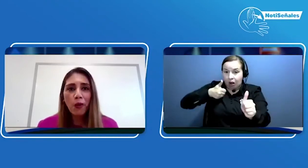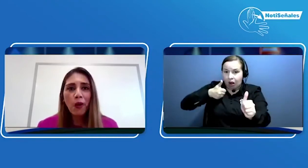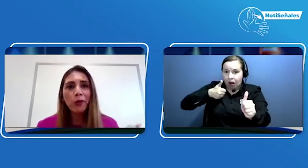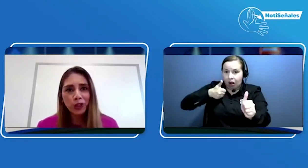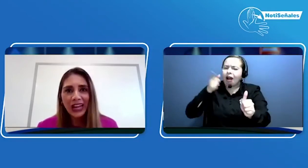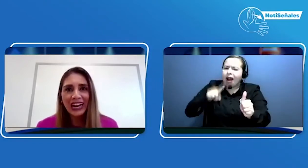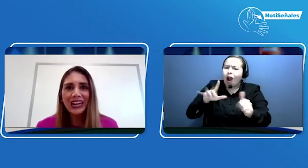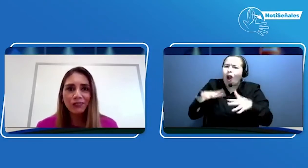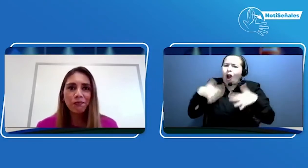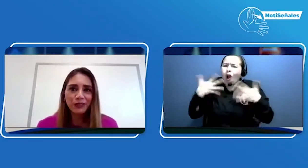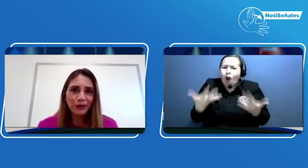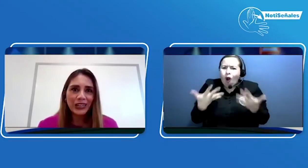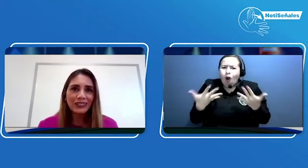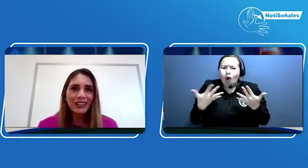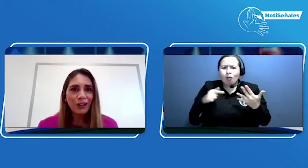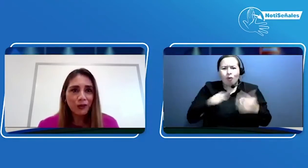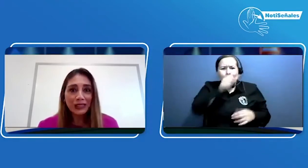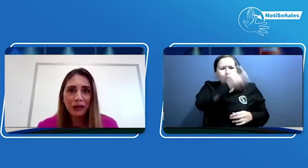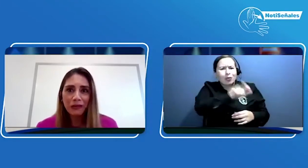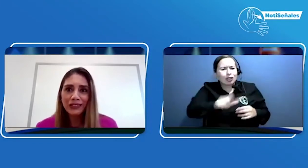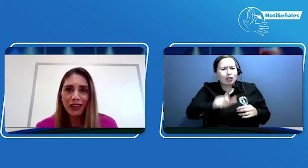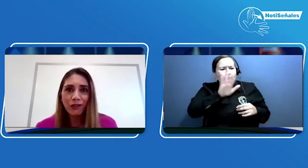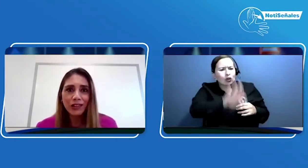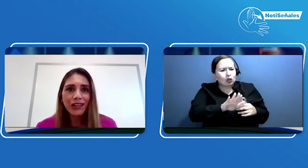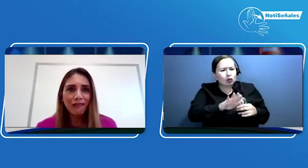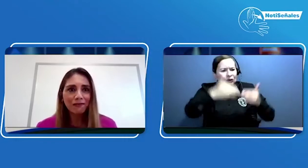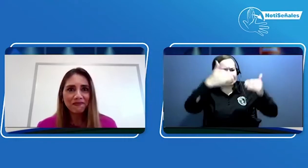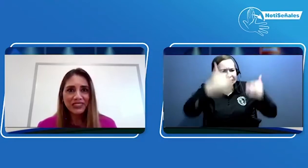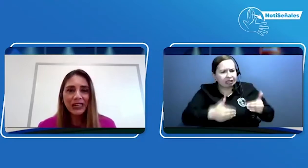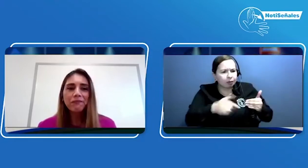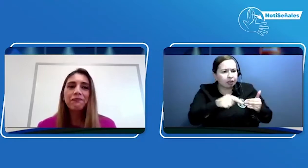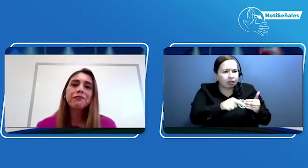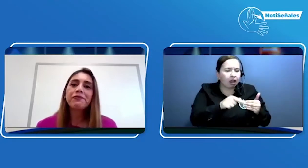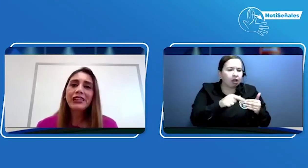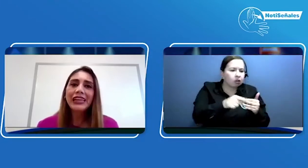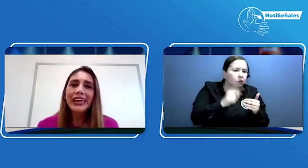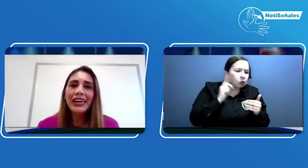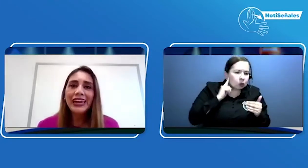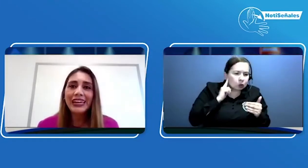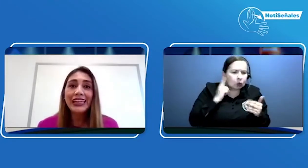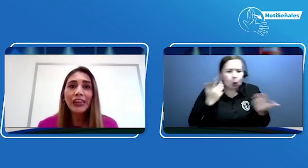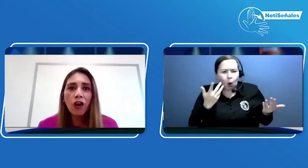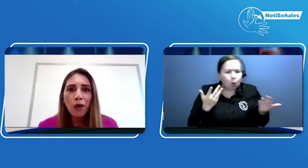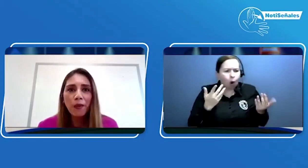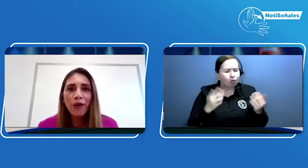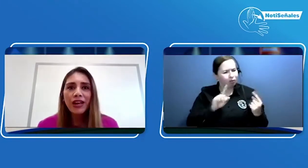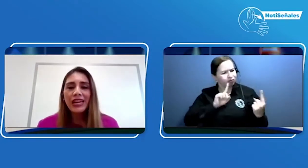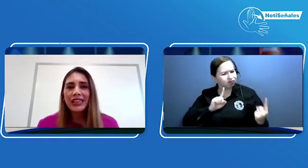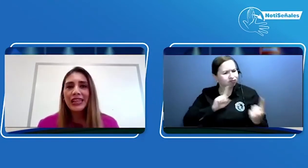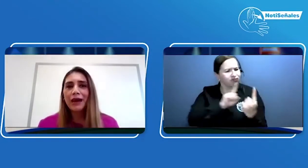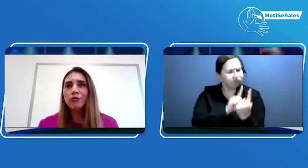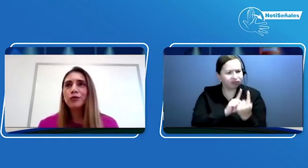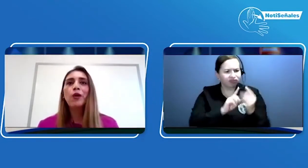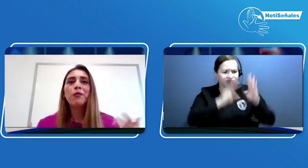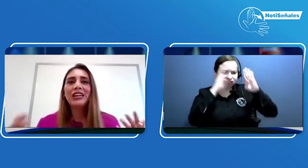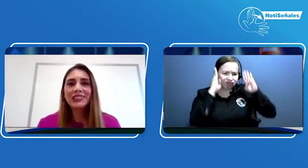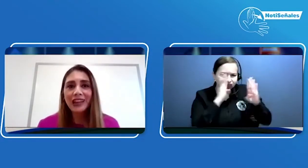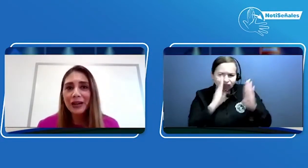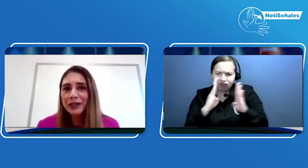abordar a las personas con discapacidad auditiva. Y cómo, digamos, movilizar una